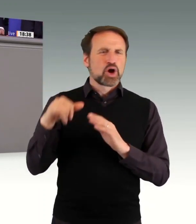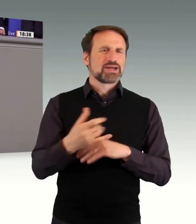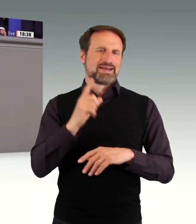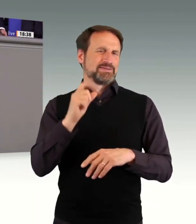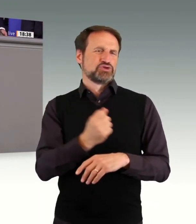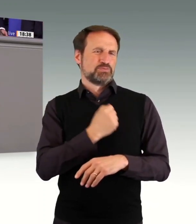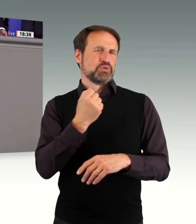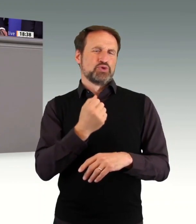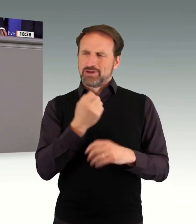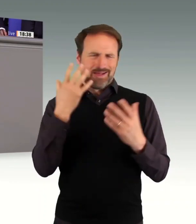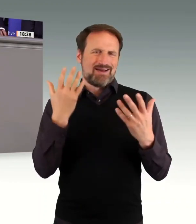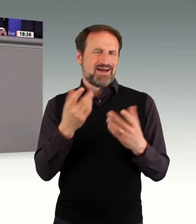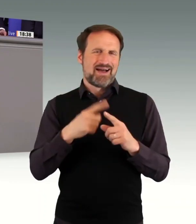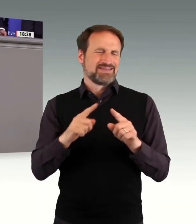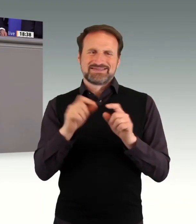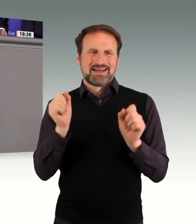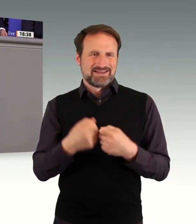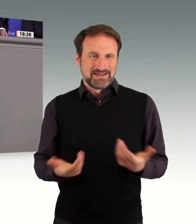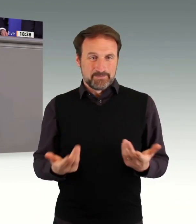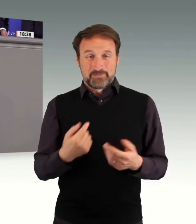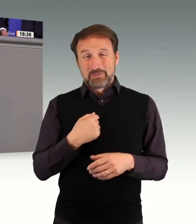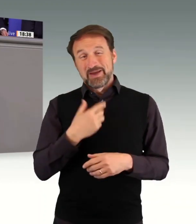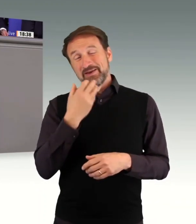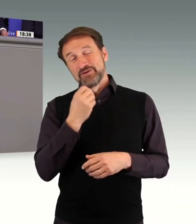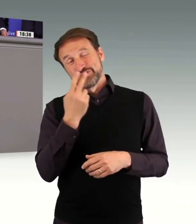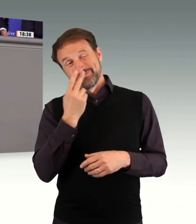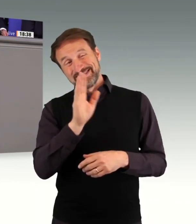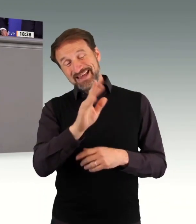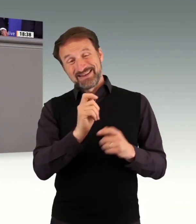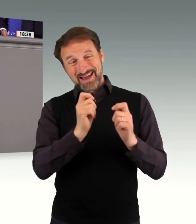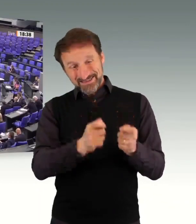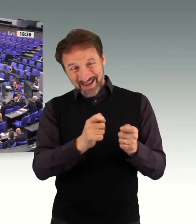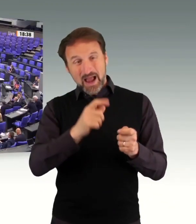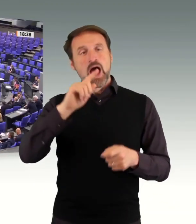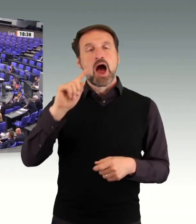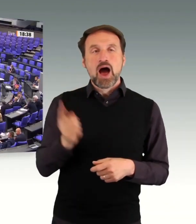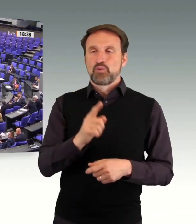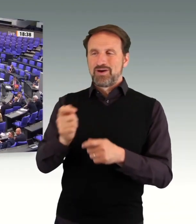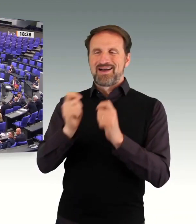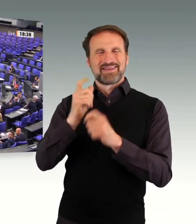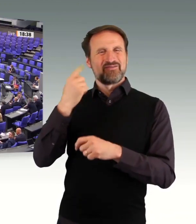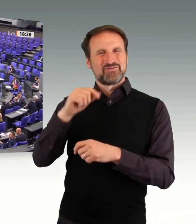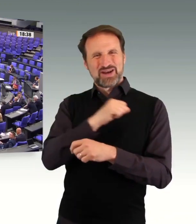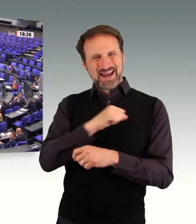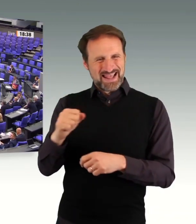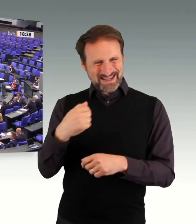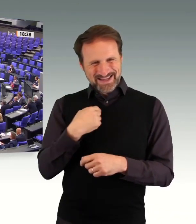Linken angeguckt und die Intention mir noch mal genauer durchgelesen. Und, Herr Pellmann, es ist ja grundsätzlich so,